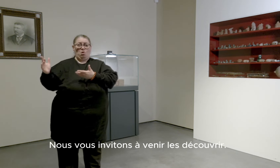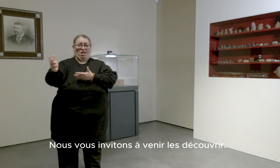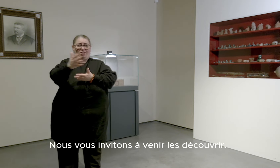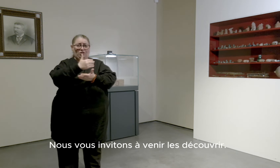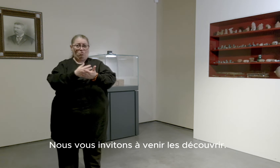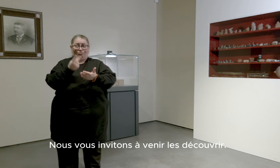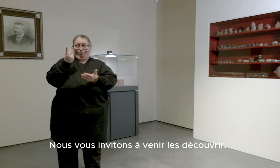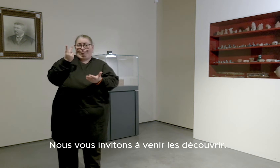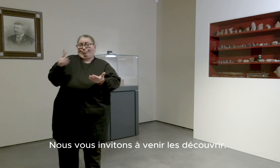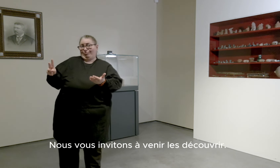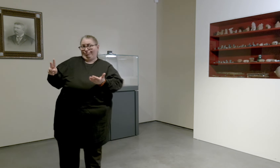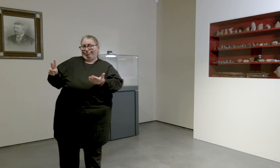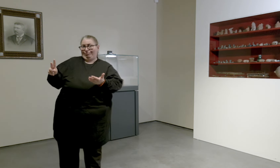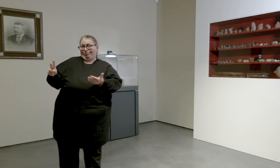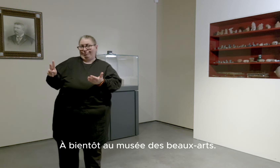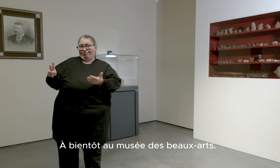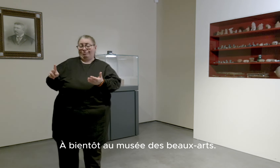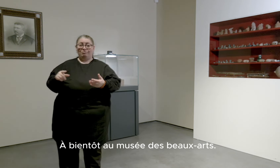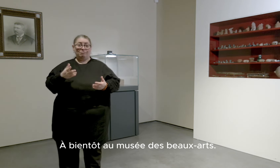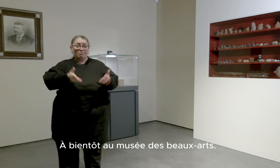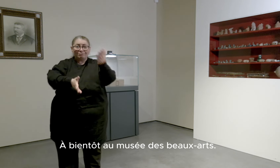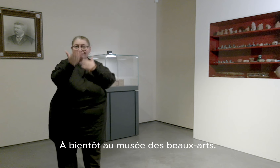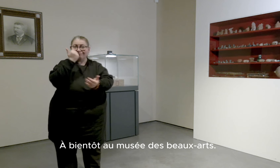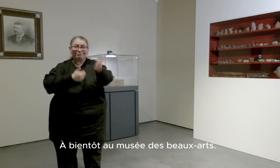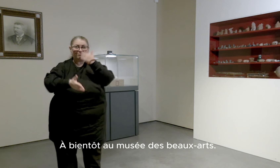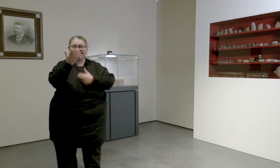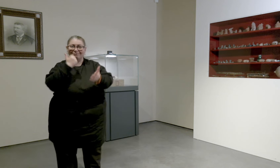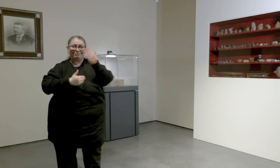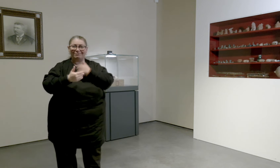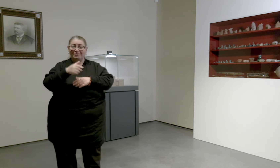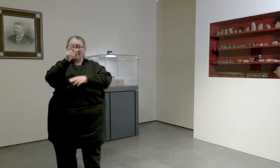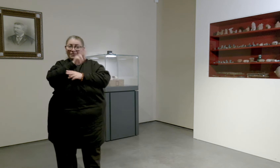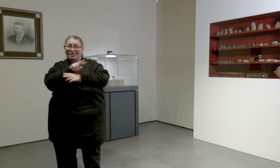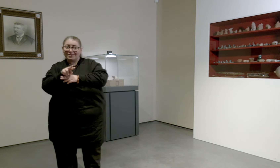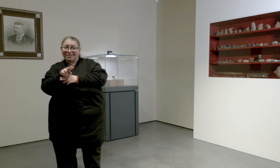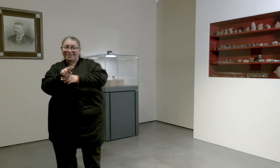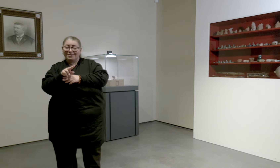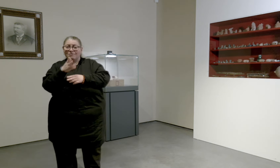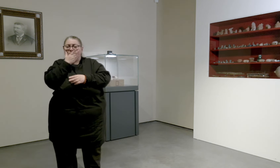invitons à venir les découvrir. A bientôt au Musée des Beaux-Arts ! ...